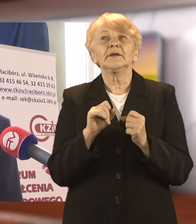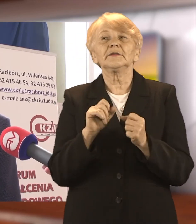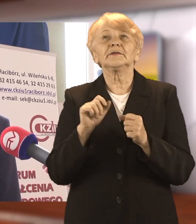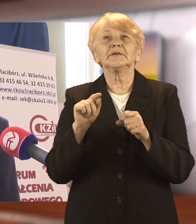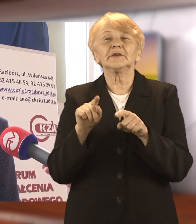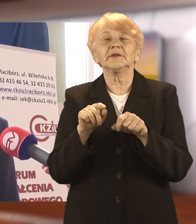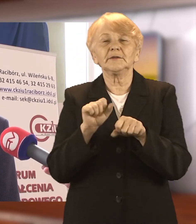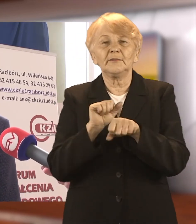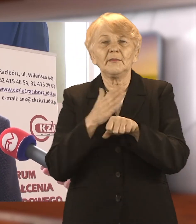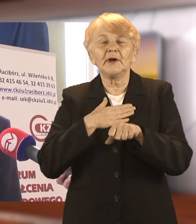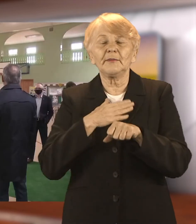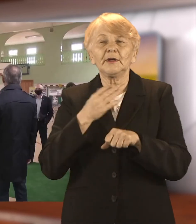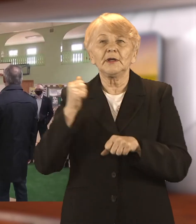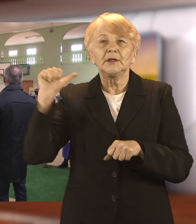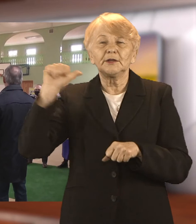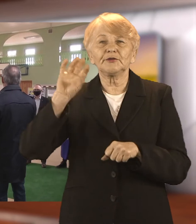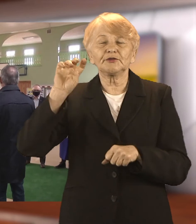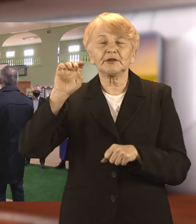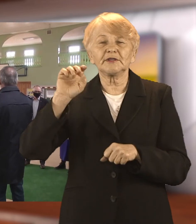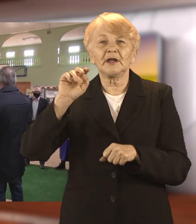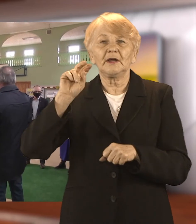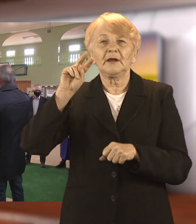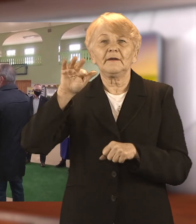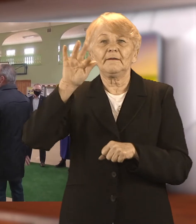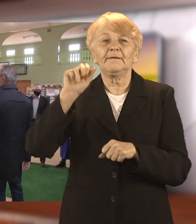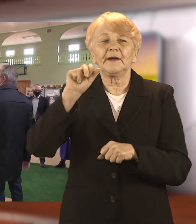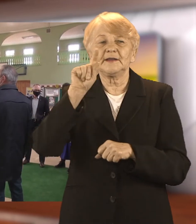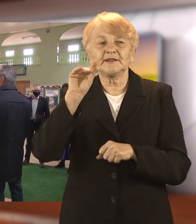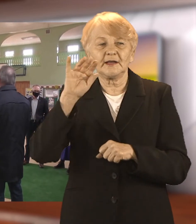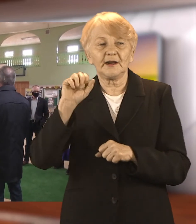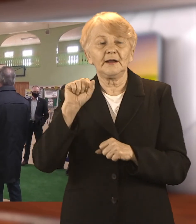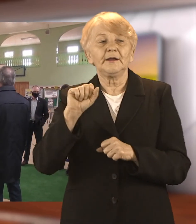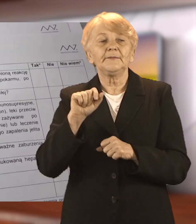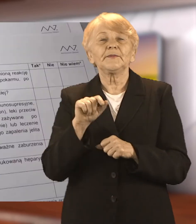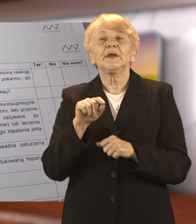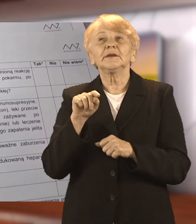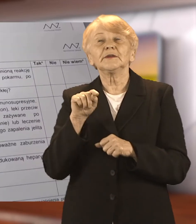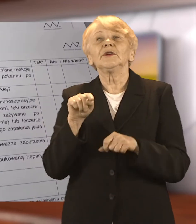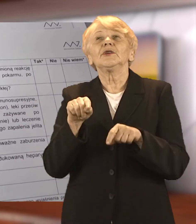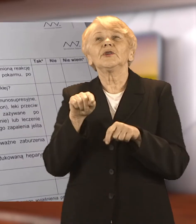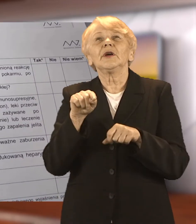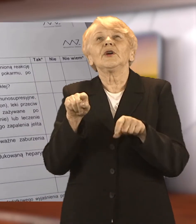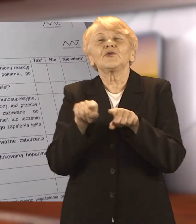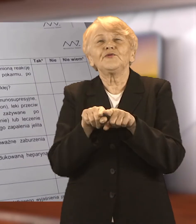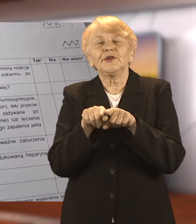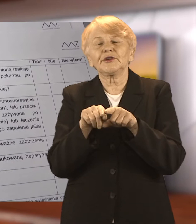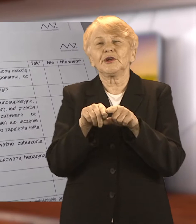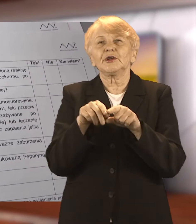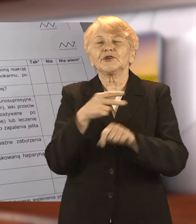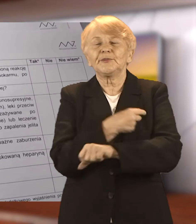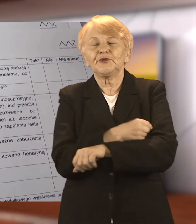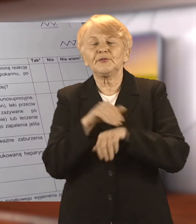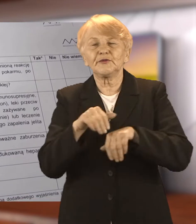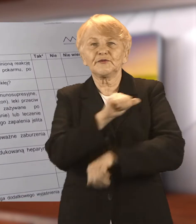dawek Pfizera. Mimo powstania masowego punktu szczepień w budowlance, to punkt w szpitalu nie zaprzestaje działać i wciąż